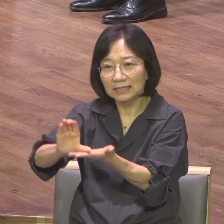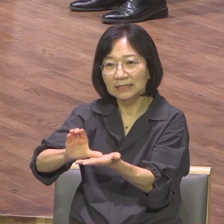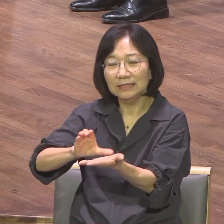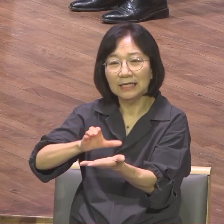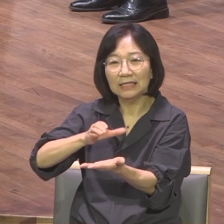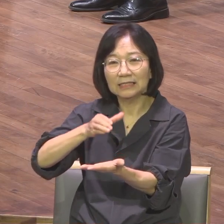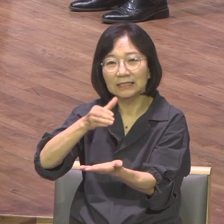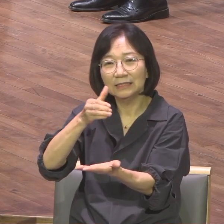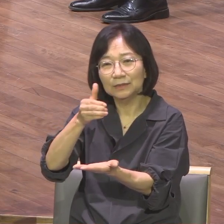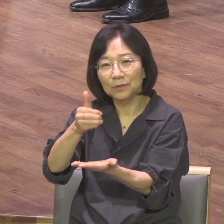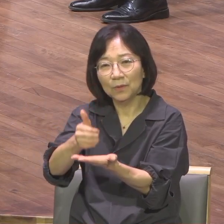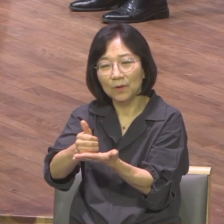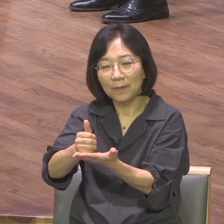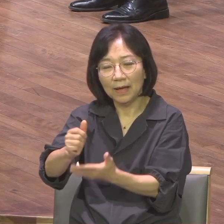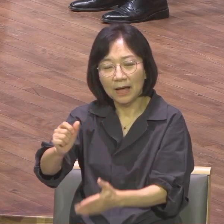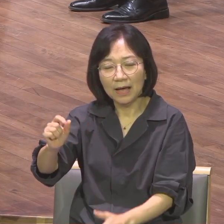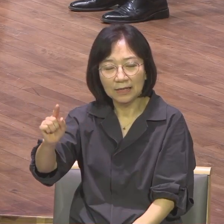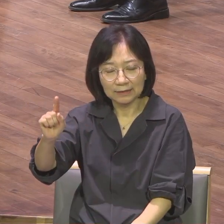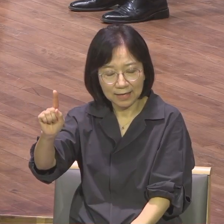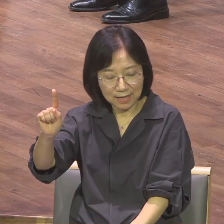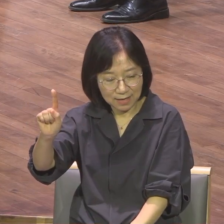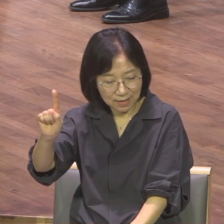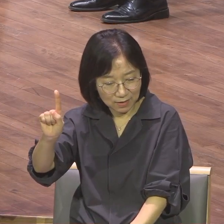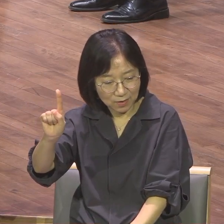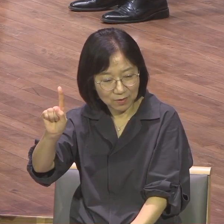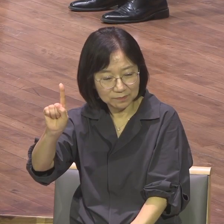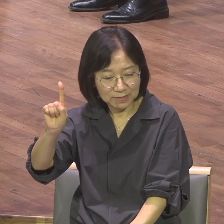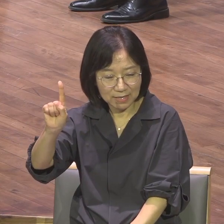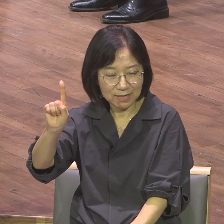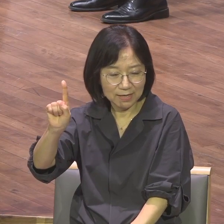그리스도 밖에 없네